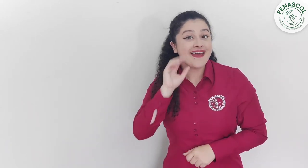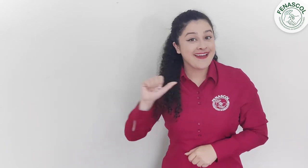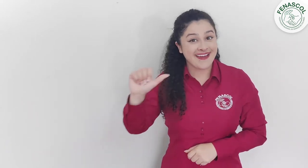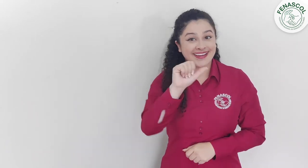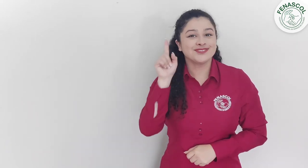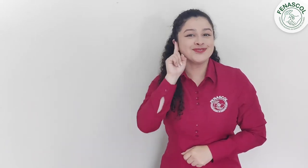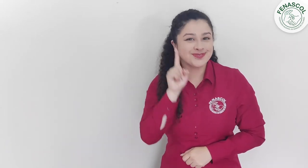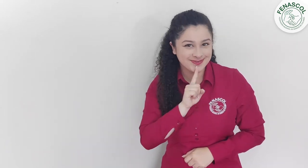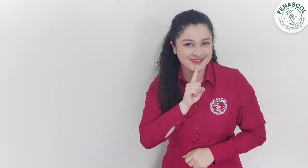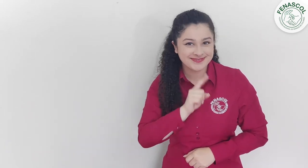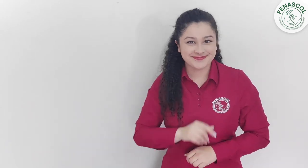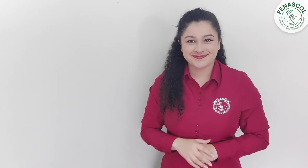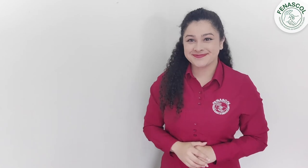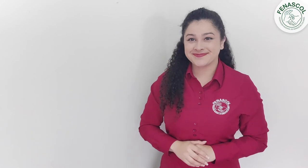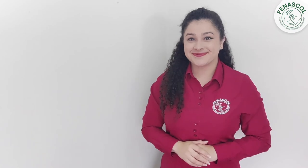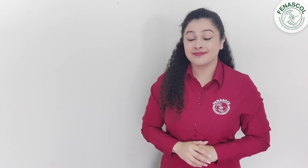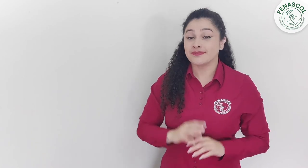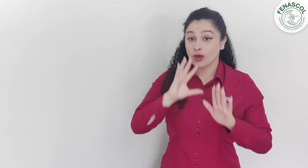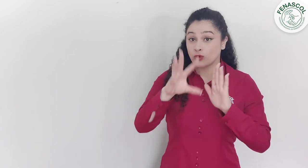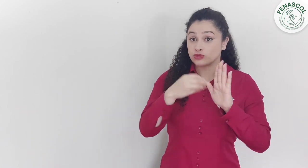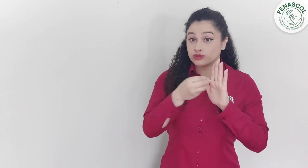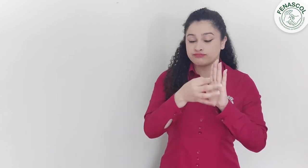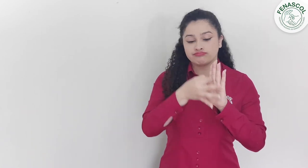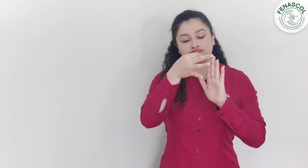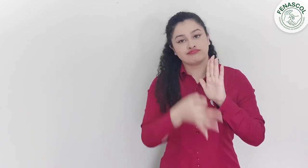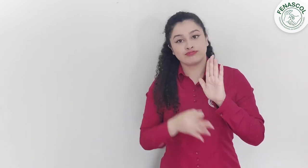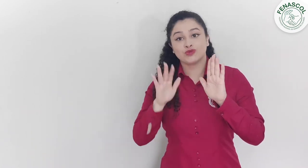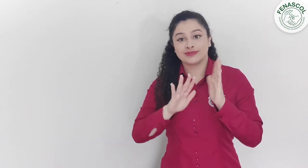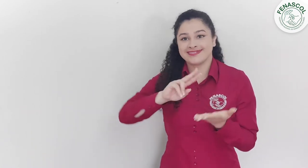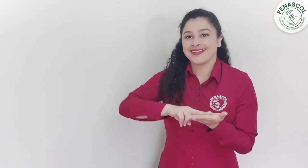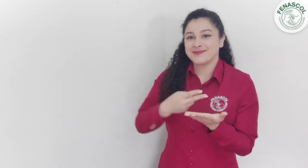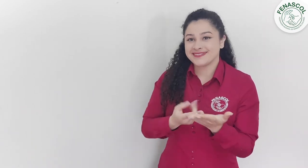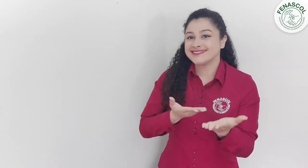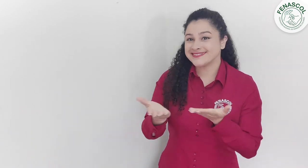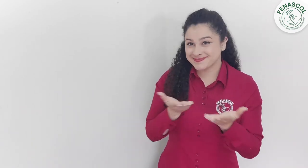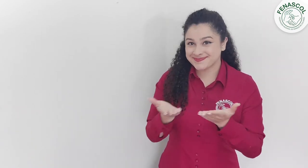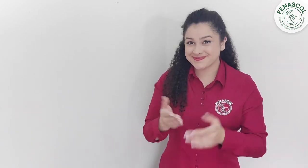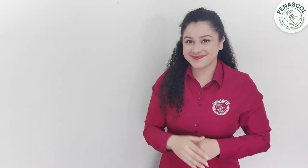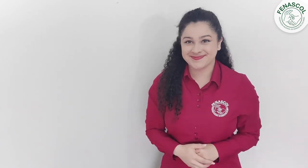Mujeres Sordas Código de Ética para el Servicio de Interpretación